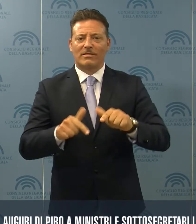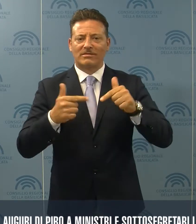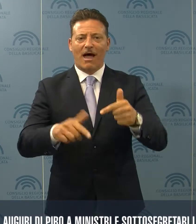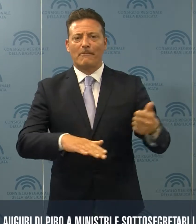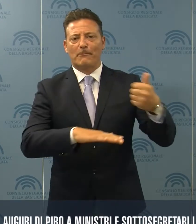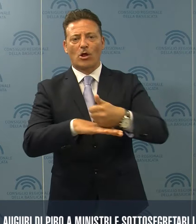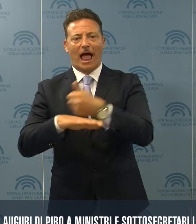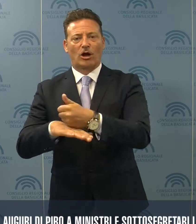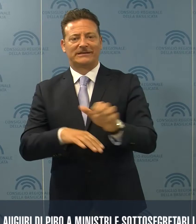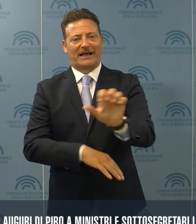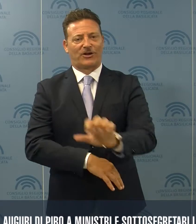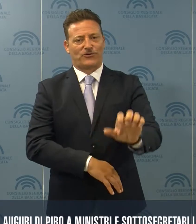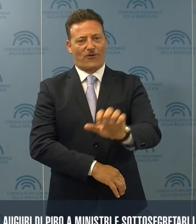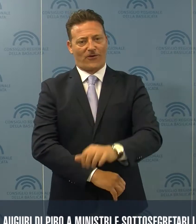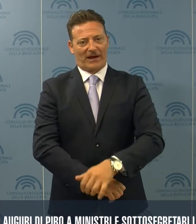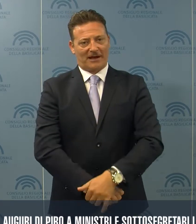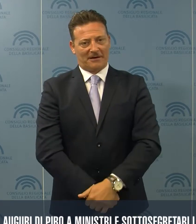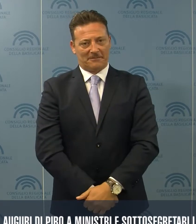protagonista la regione.